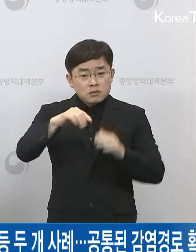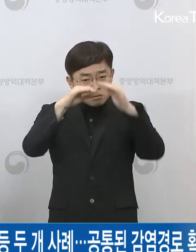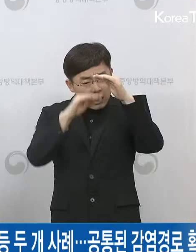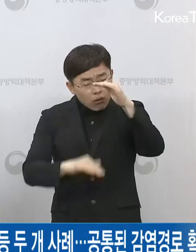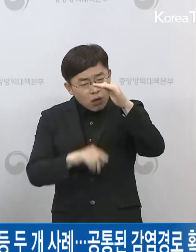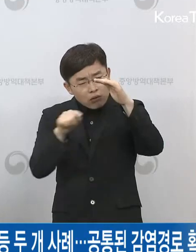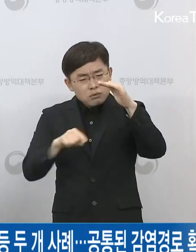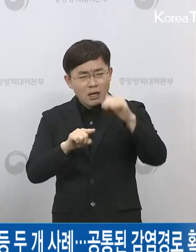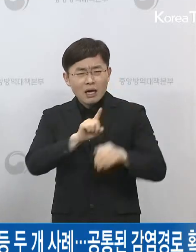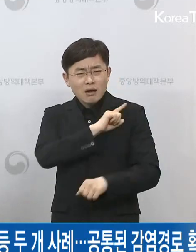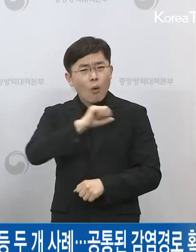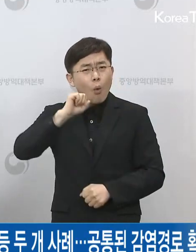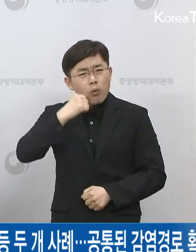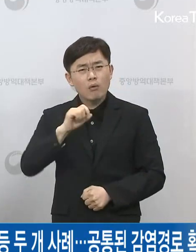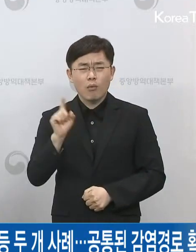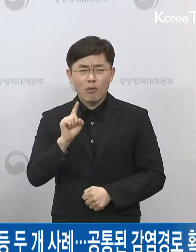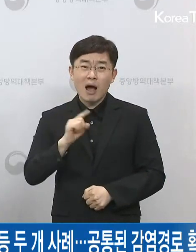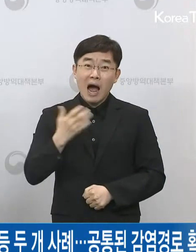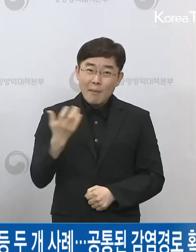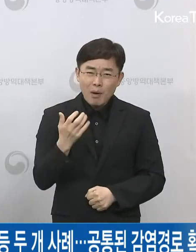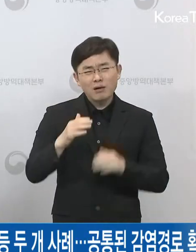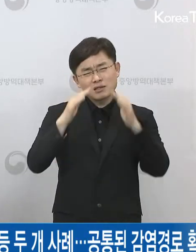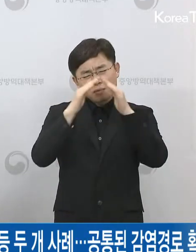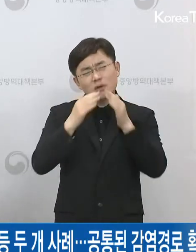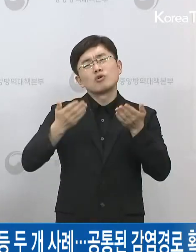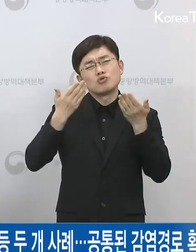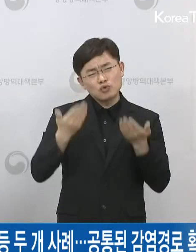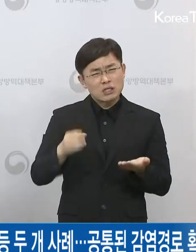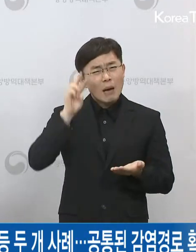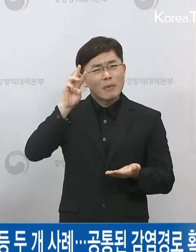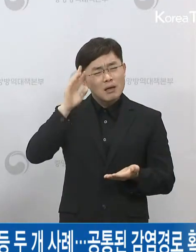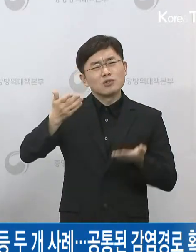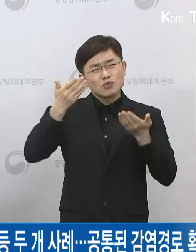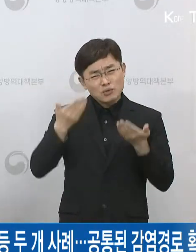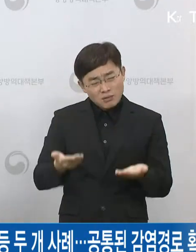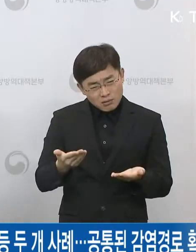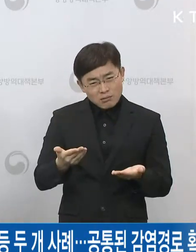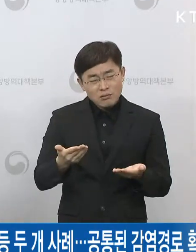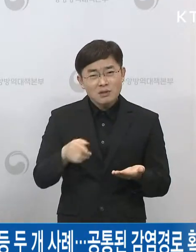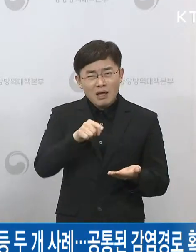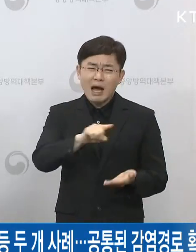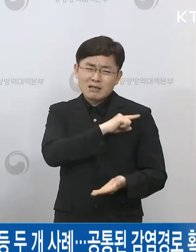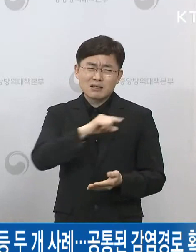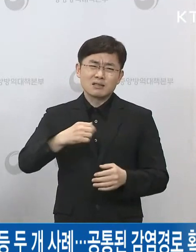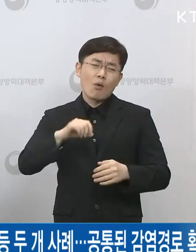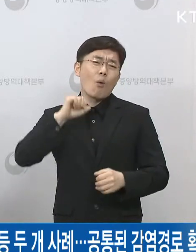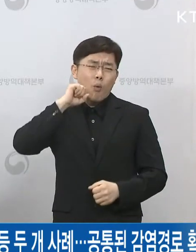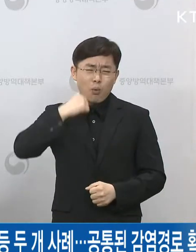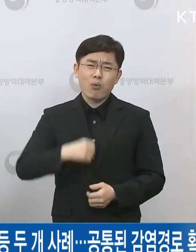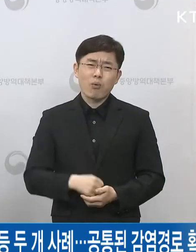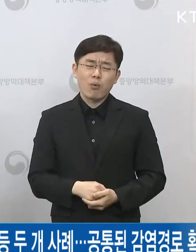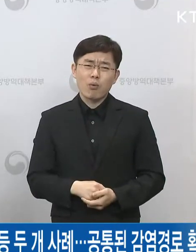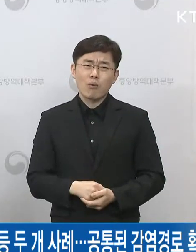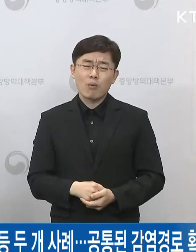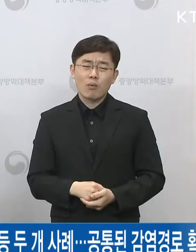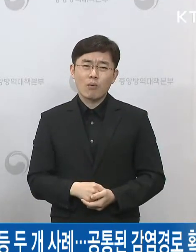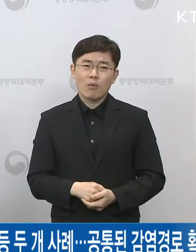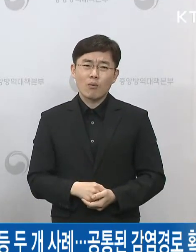어려운 그런 수칙이라고 국민들도 답변하셨고 저희도 그럴 거라고 생각을 합니다. 물론